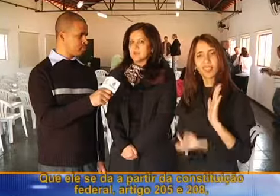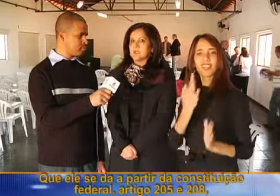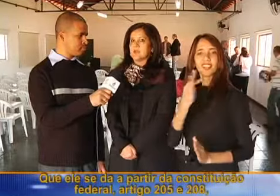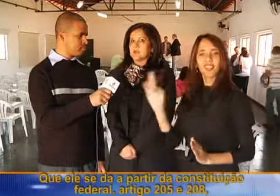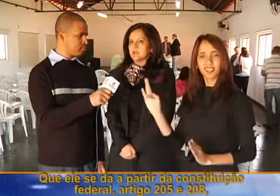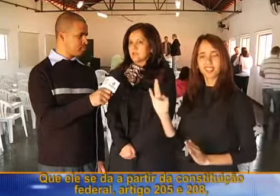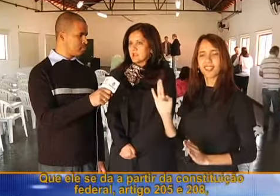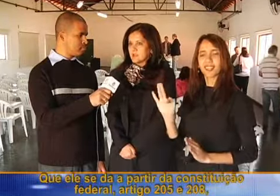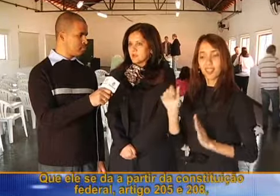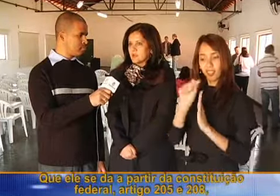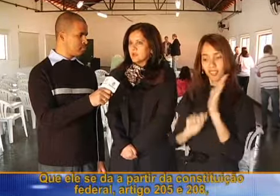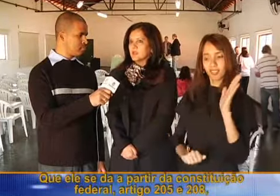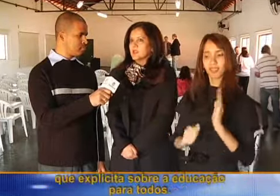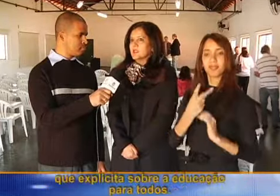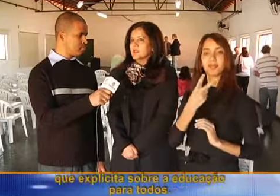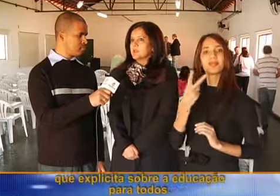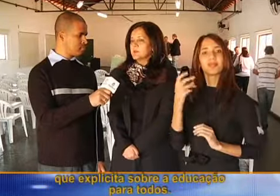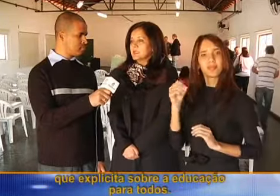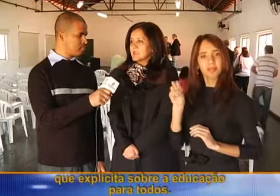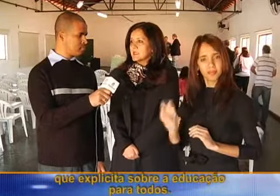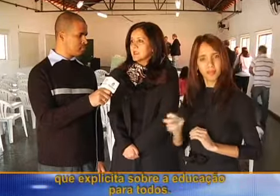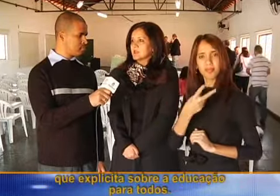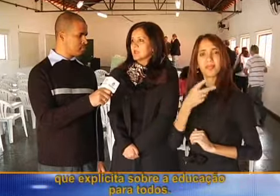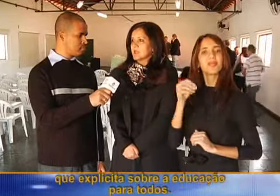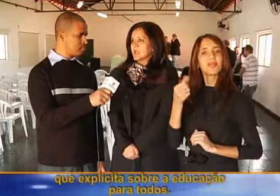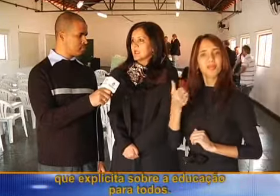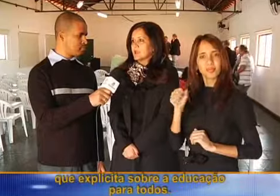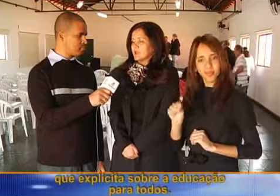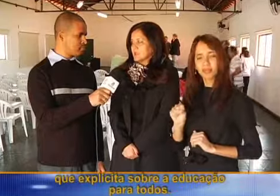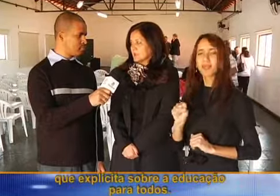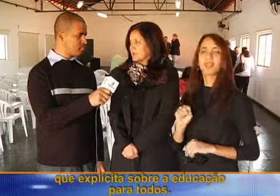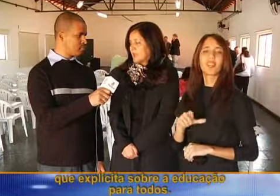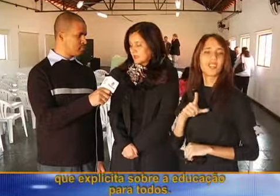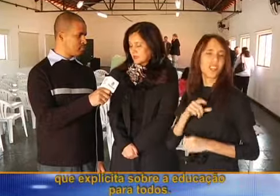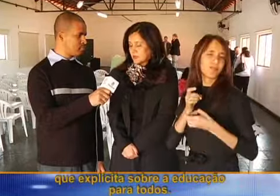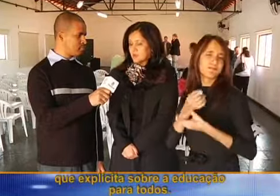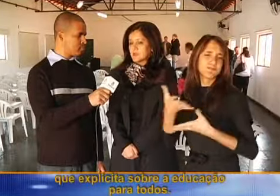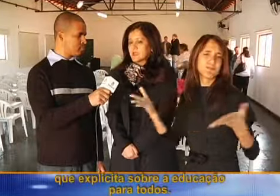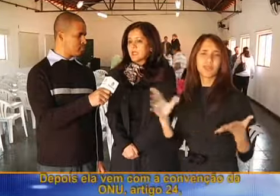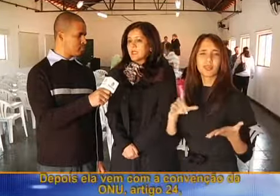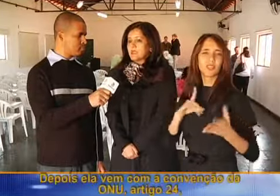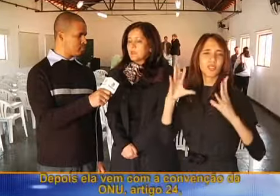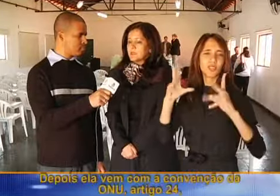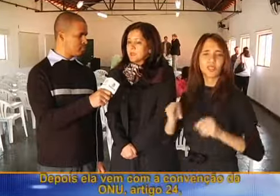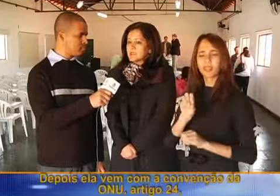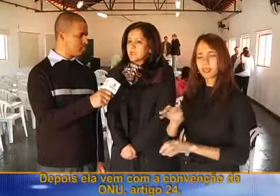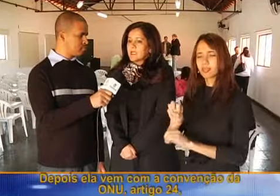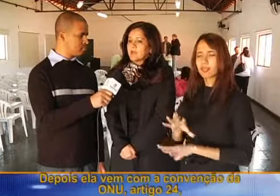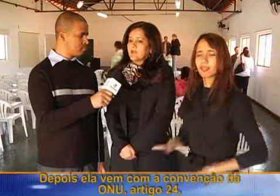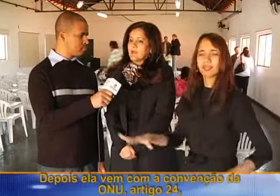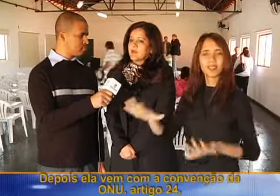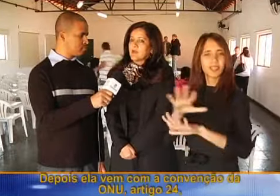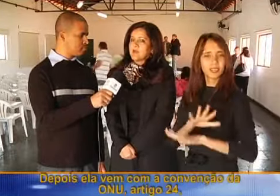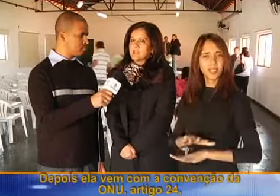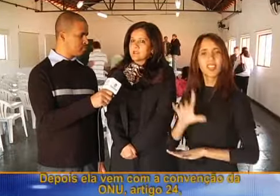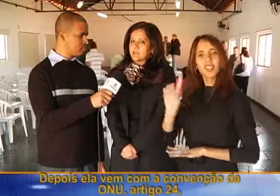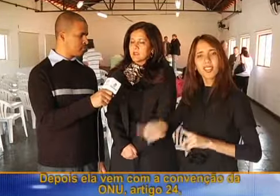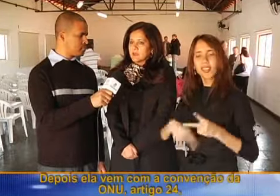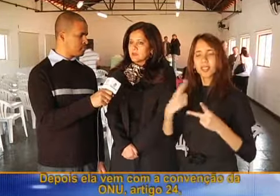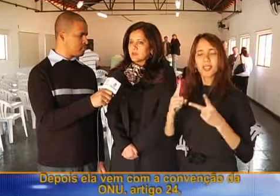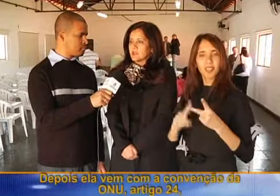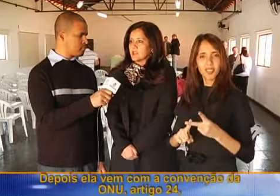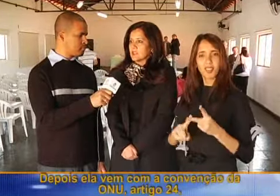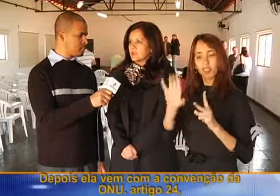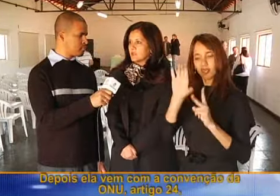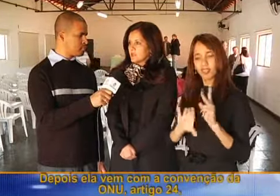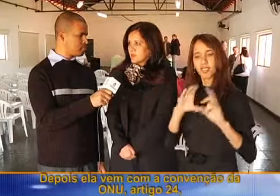205 e 208, que explicita sobre a educação para todos. Depois, ela vem com a Convenção